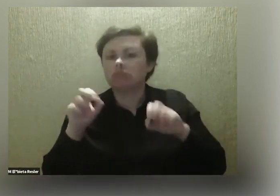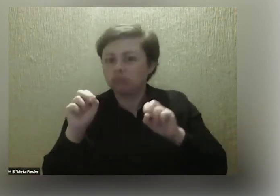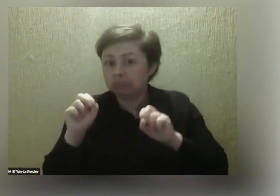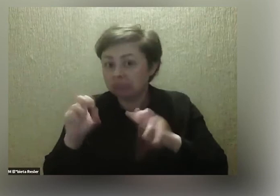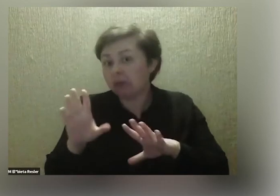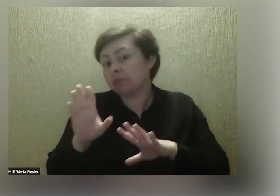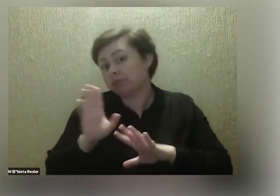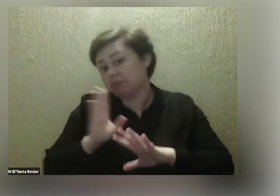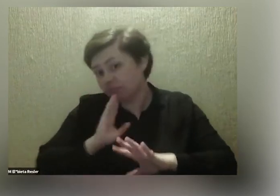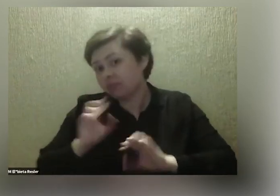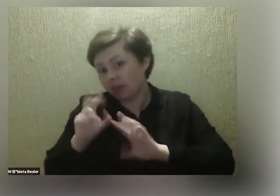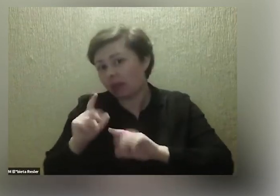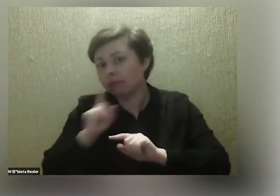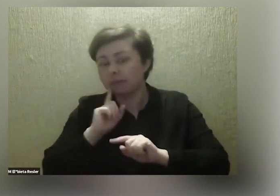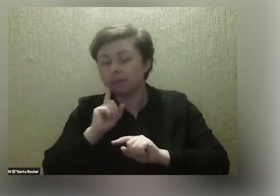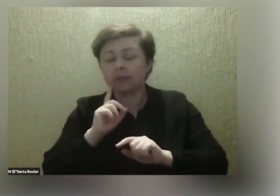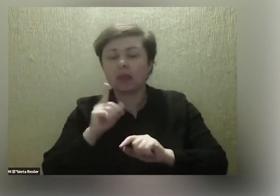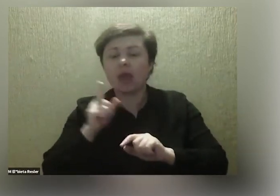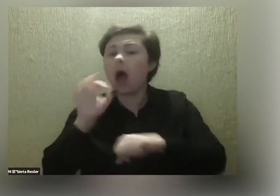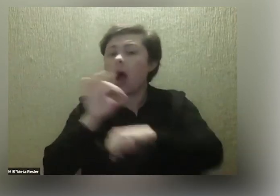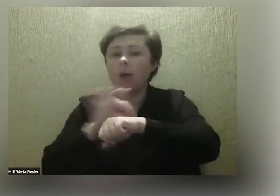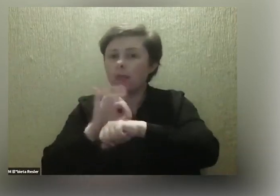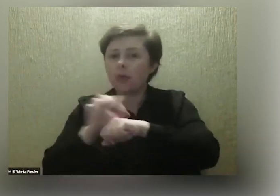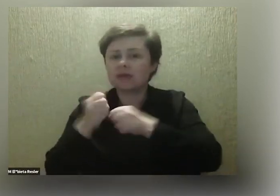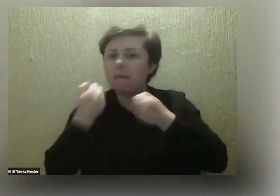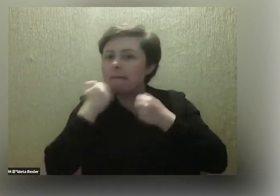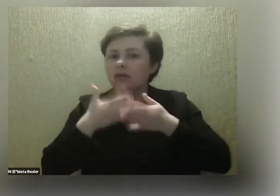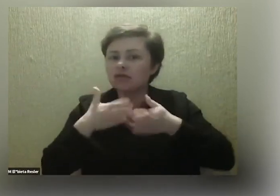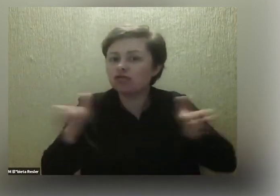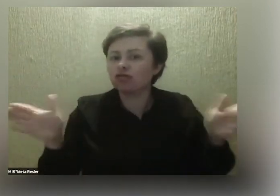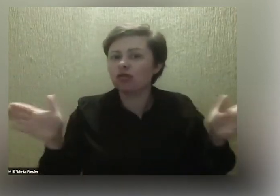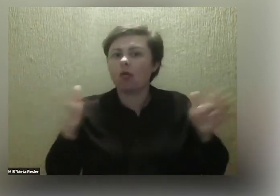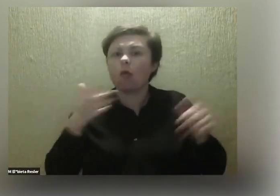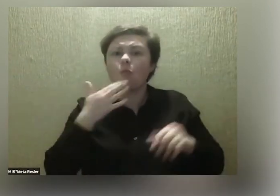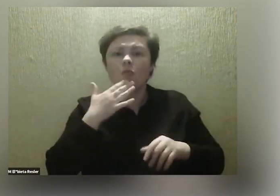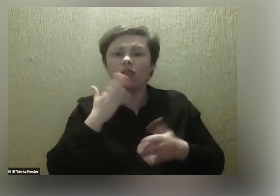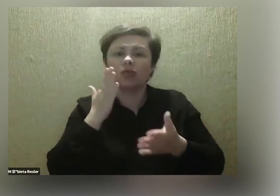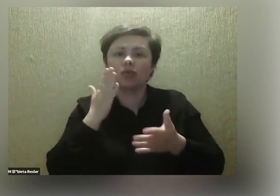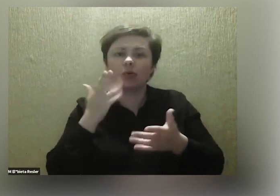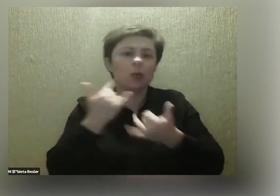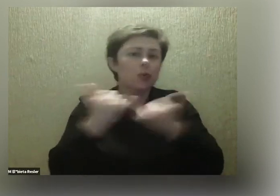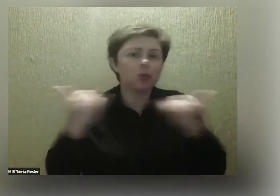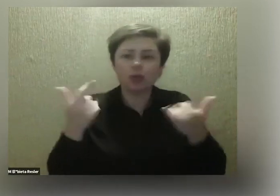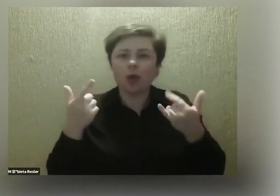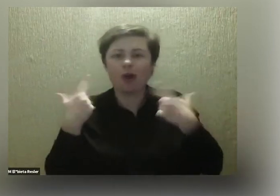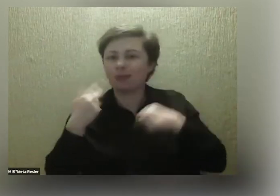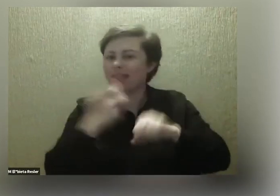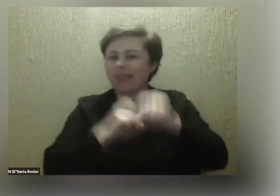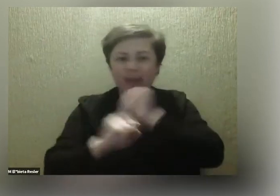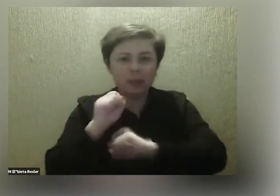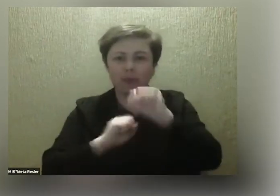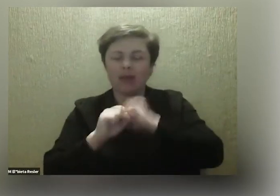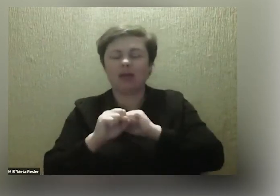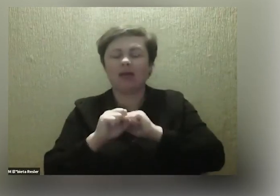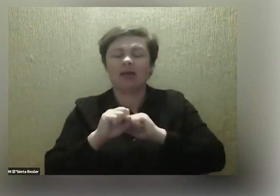że tak. Tak, natomiast ten projekt jest bardzo szeroki, bo też obejmuje wiele niepełnosprawności. I w